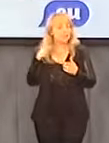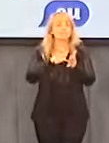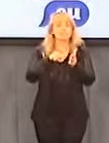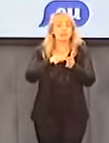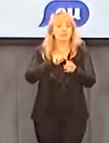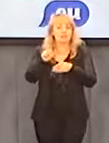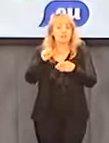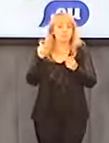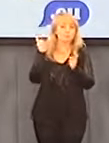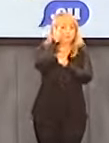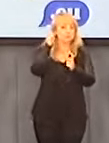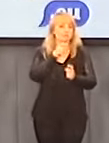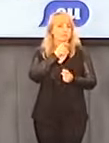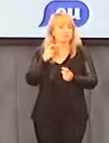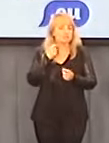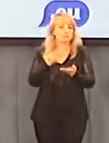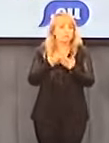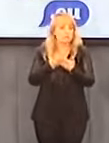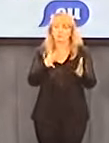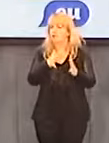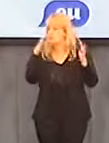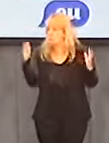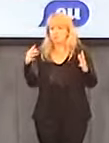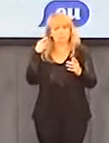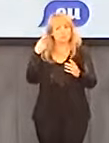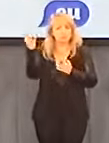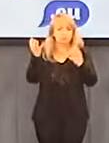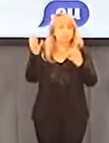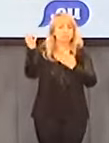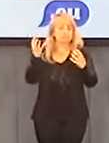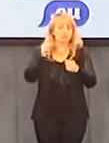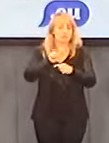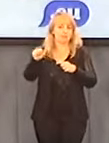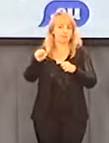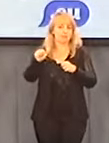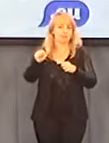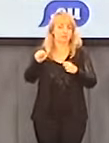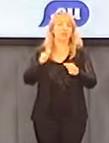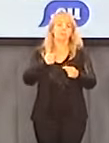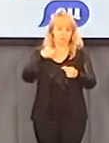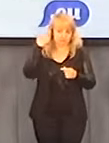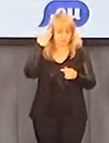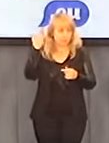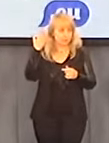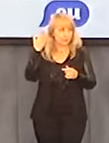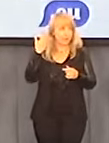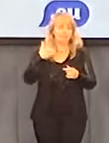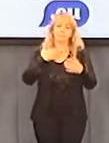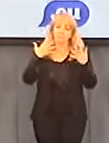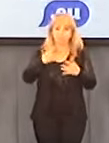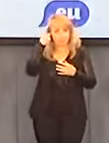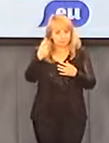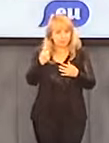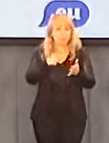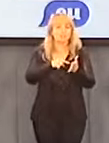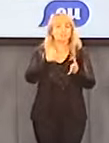nagonka aż na Kościół w ostatnich tygodniach jest. Chcę przypomnieć, że